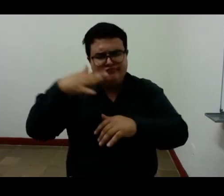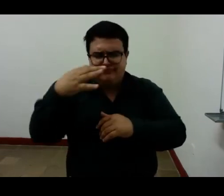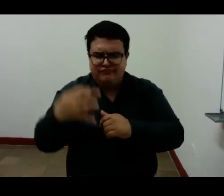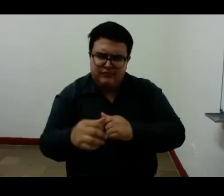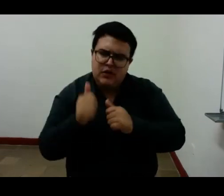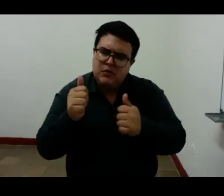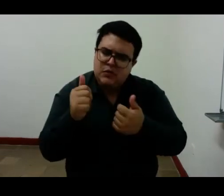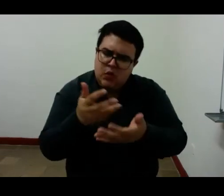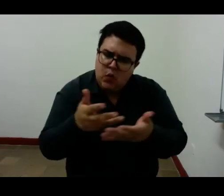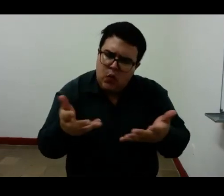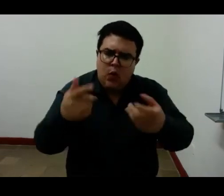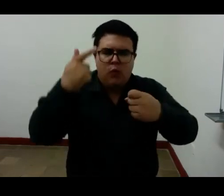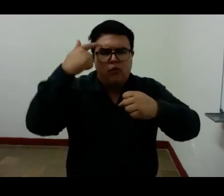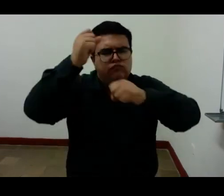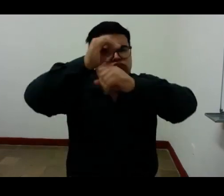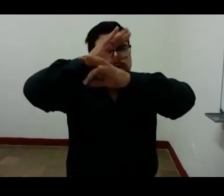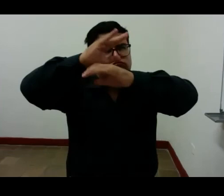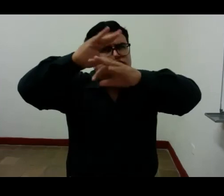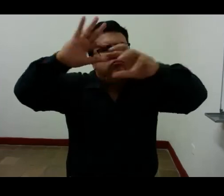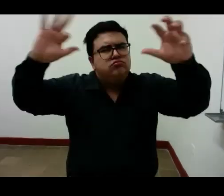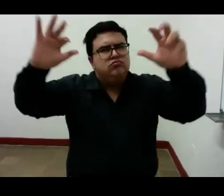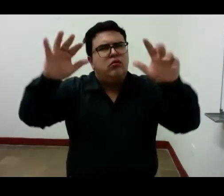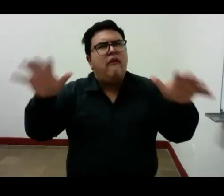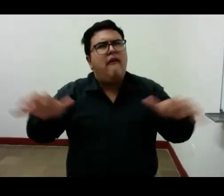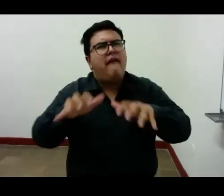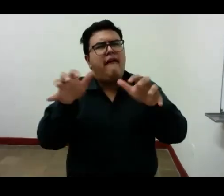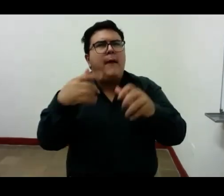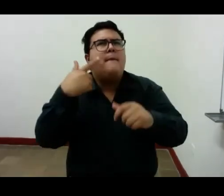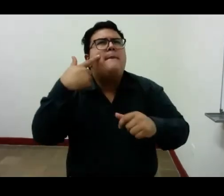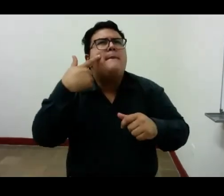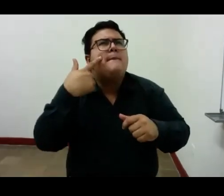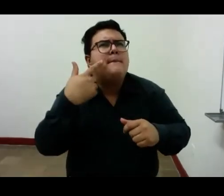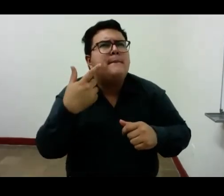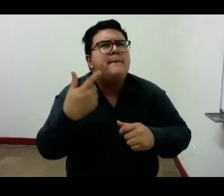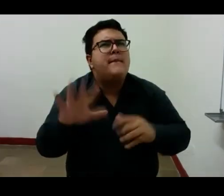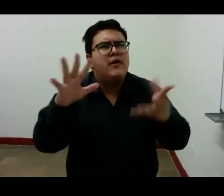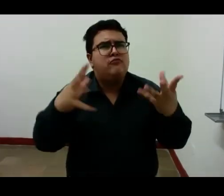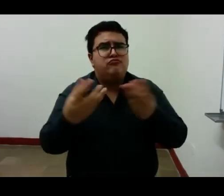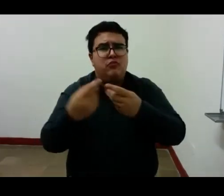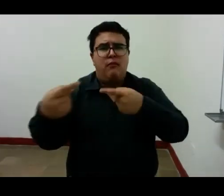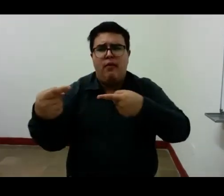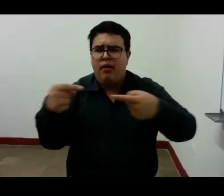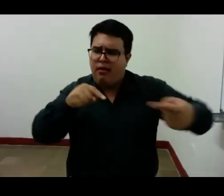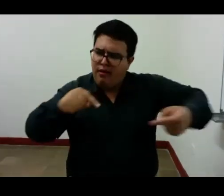figura que era no sé en qué un rival de chevalier de paz